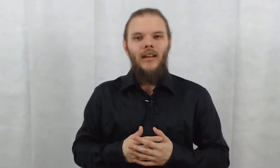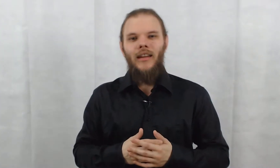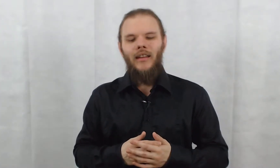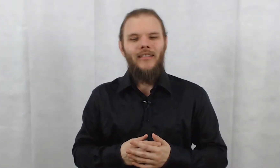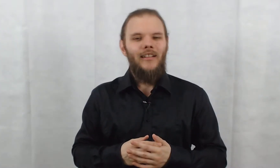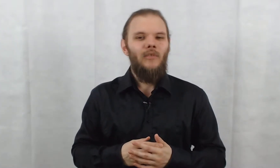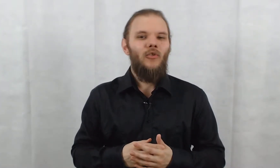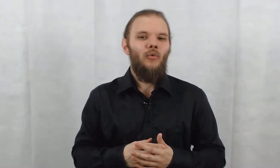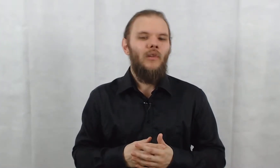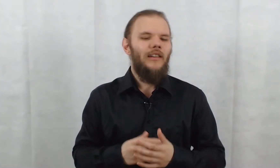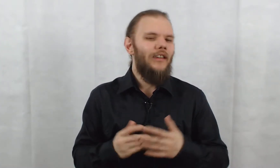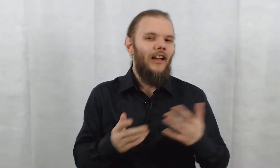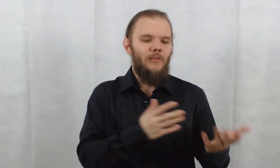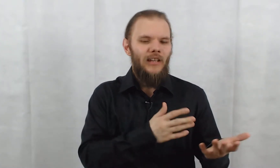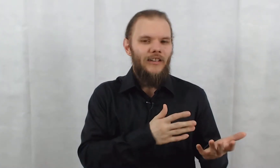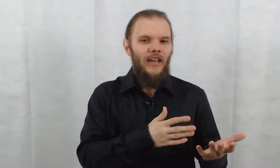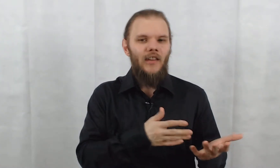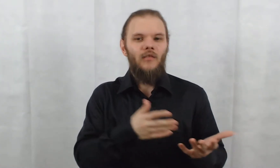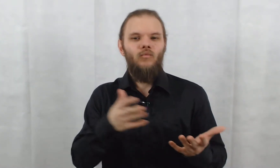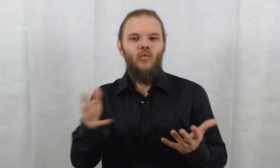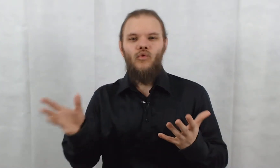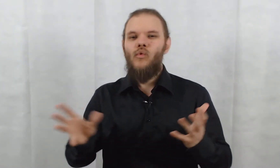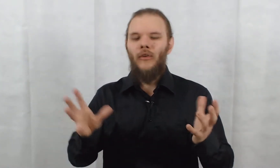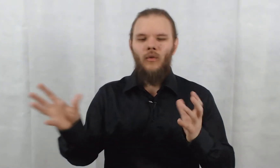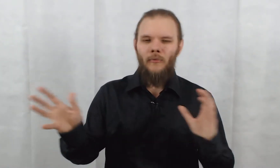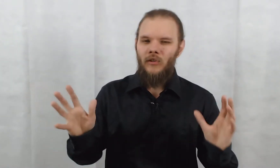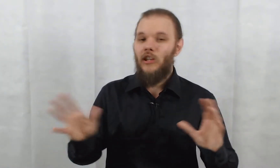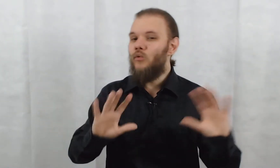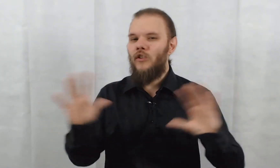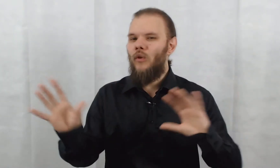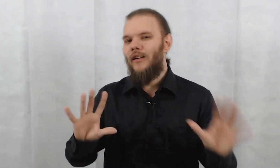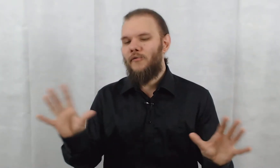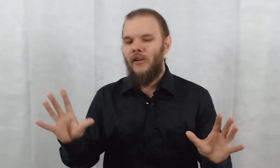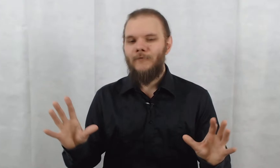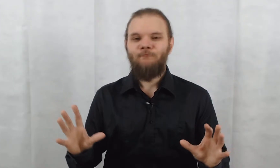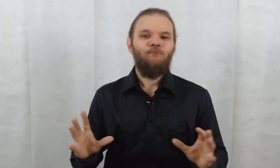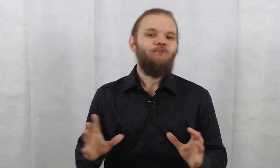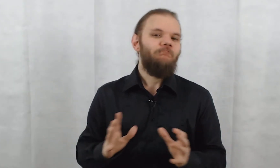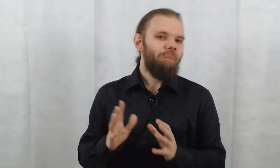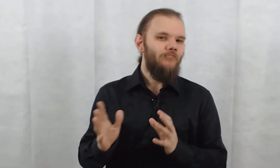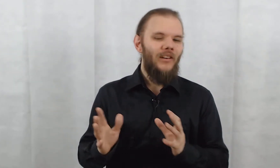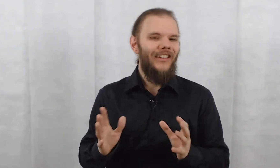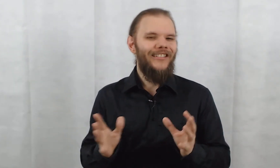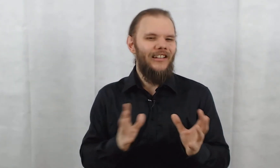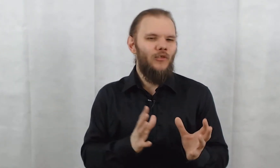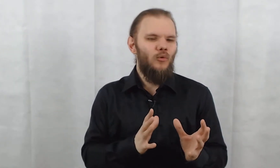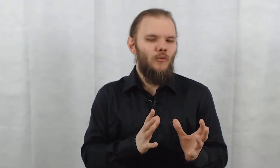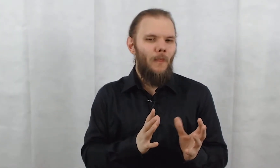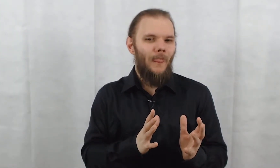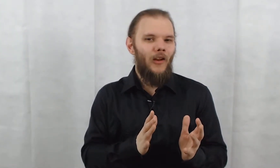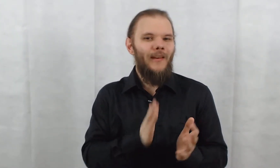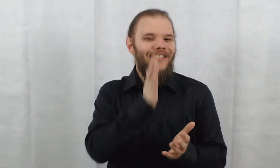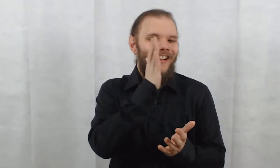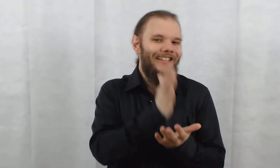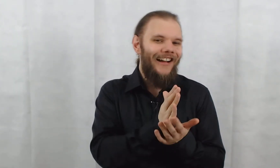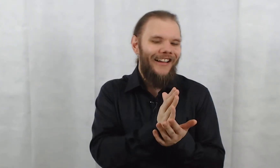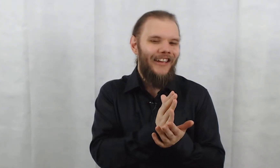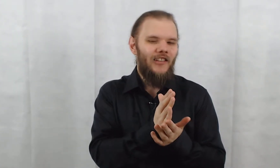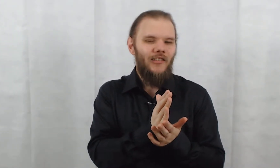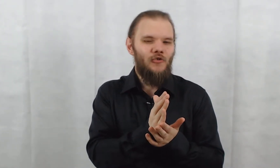Et sa mission est liée à Bi-Arcane ou à Swamp Thing ou les deux à la fois. Et Xanadu, comme elle s'arrête à Arcane, je